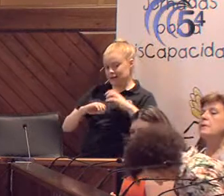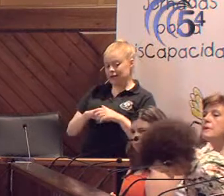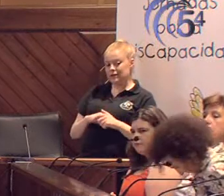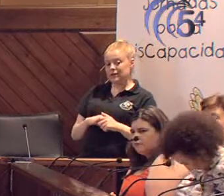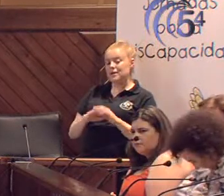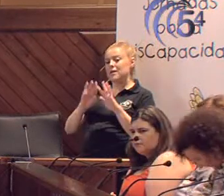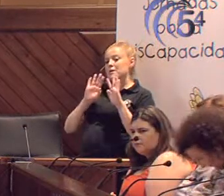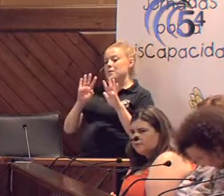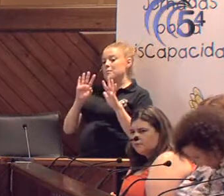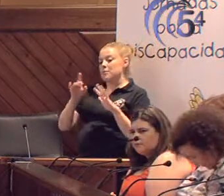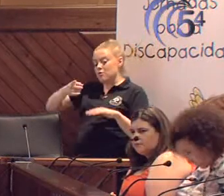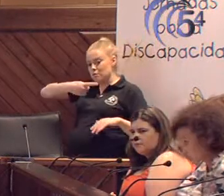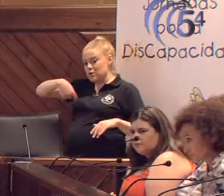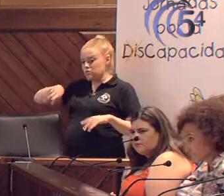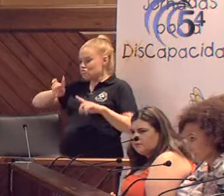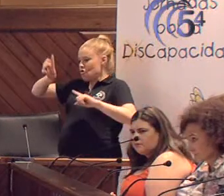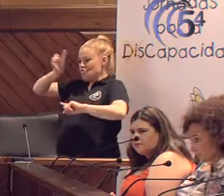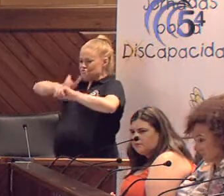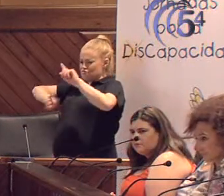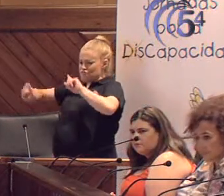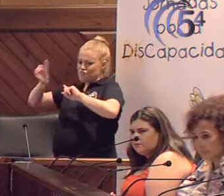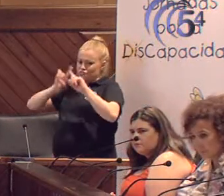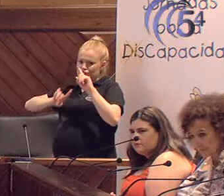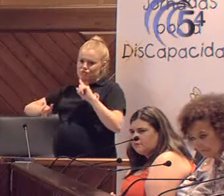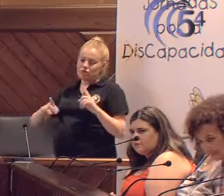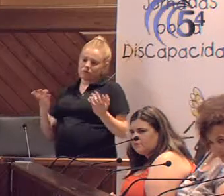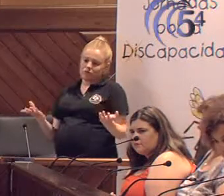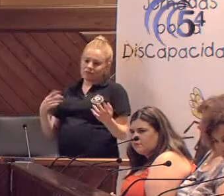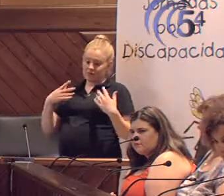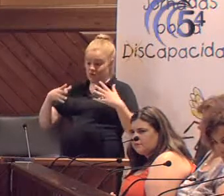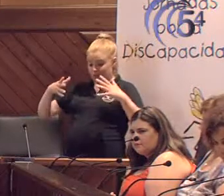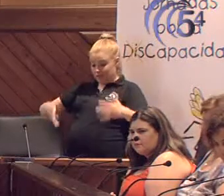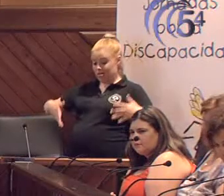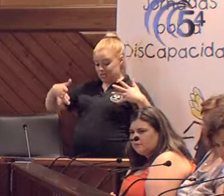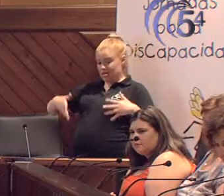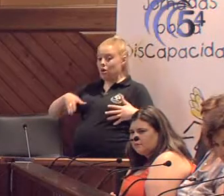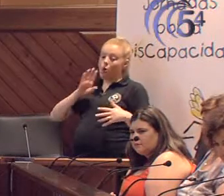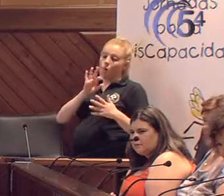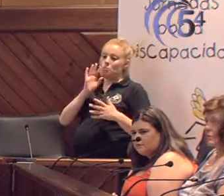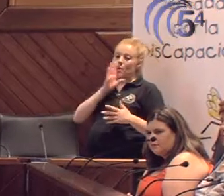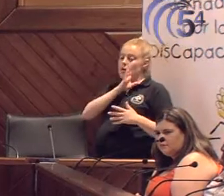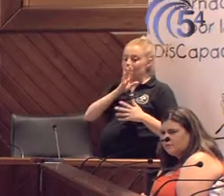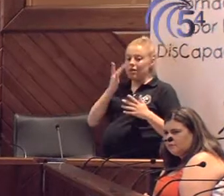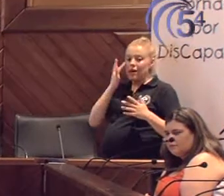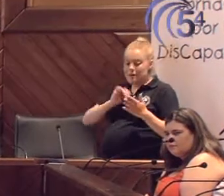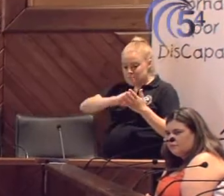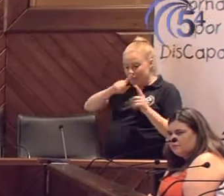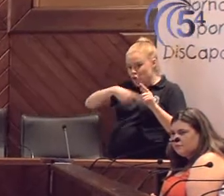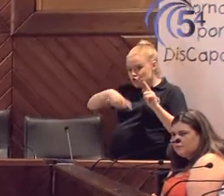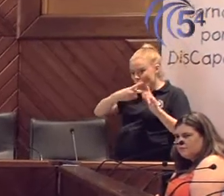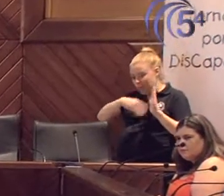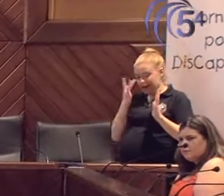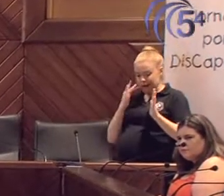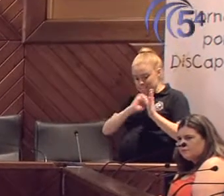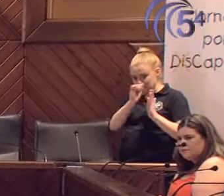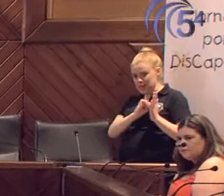para nosotros es un problema tremendo, porque nosotros no podemos coger carritos, como por ejemplo las madres, y limpiar esas ruedas, pero aparte